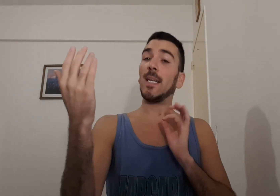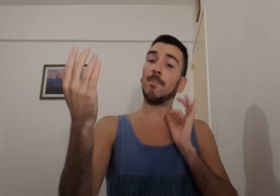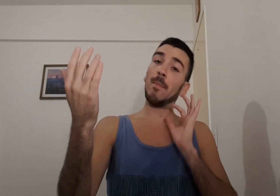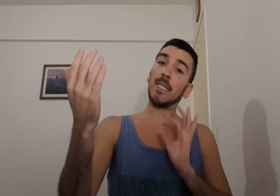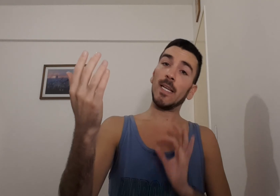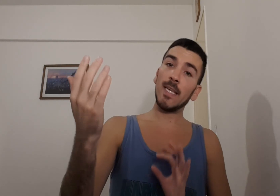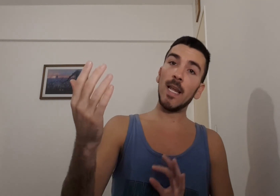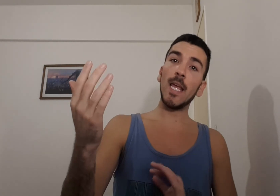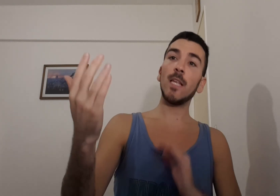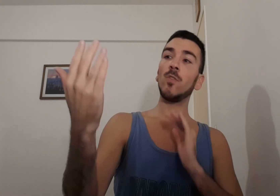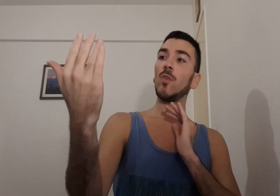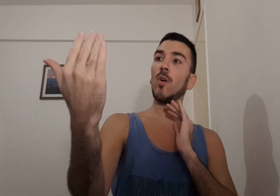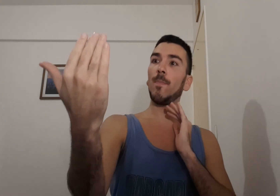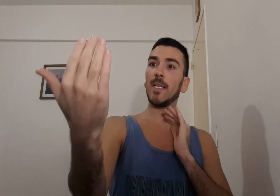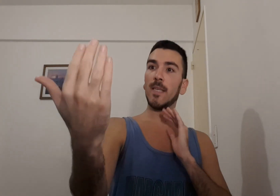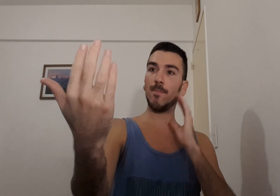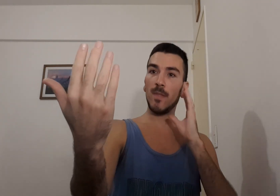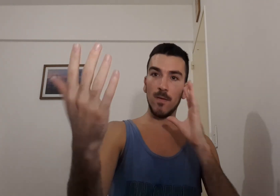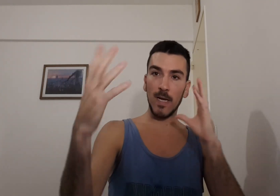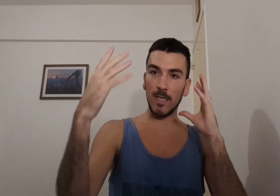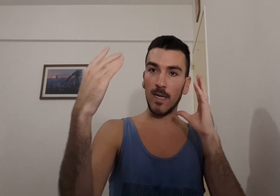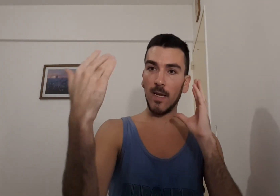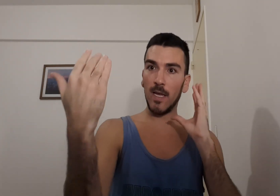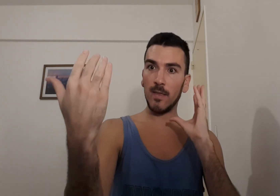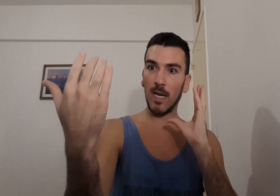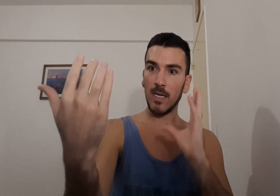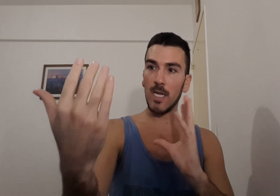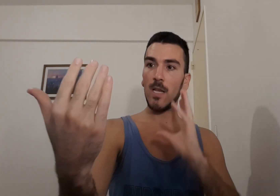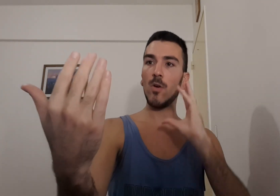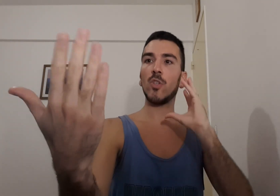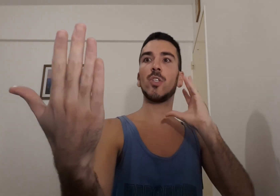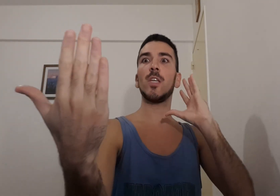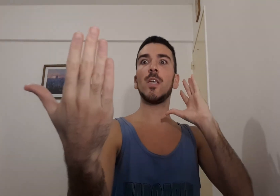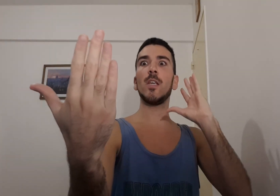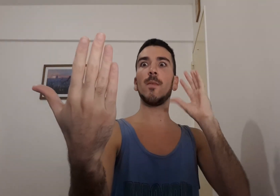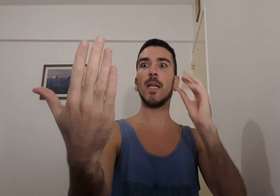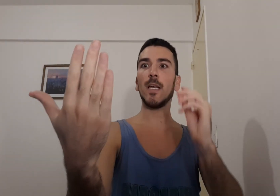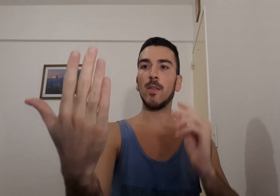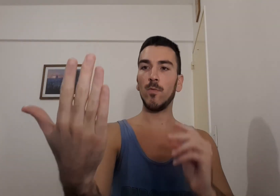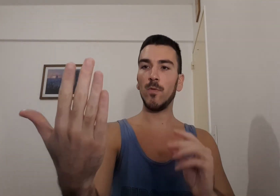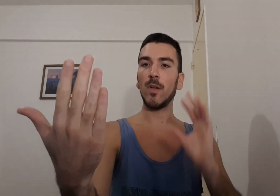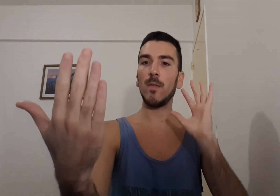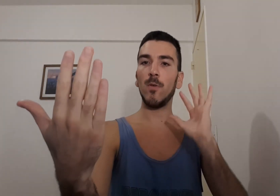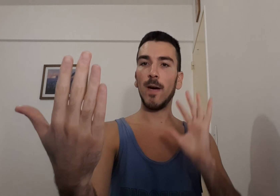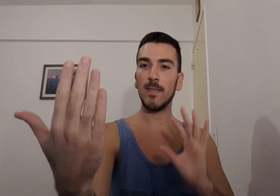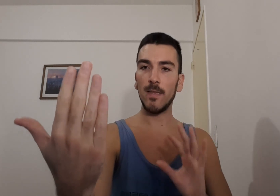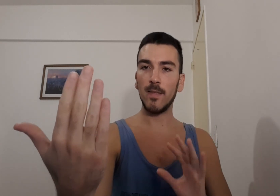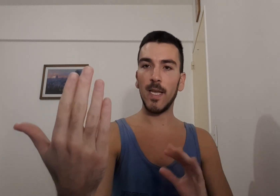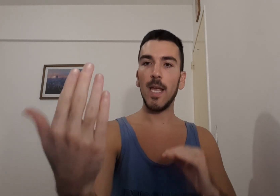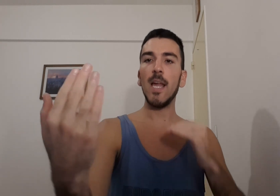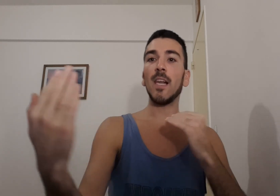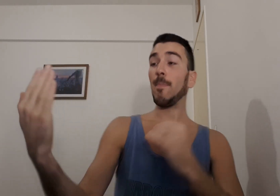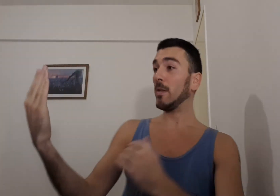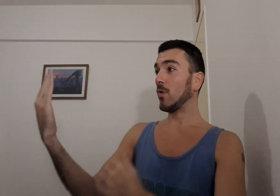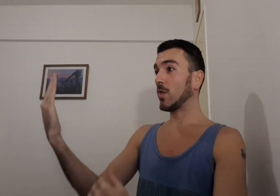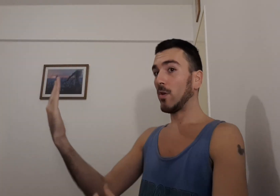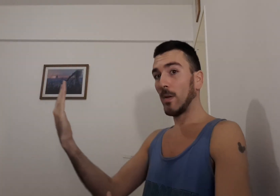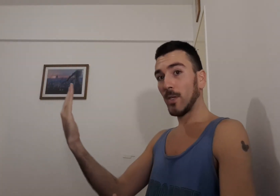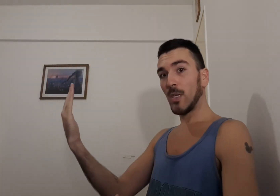va a empezar a ser lento, van a estar tranquilos y manejando un ritmo bastante respetuoso de la otra persona